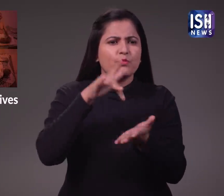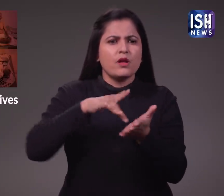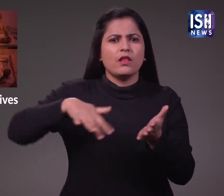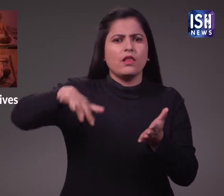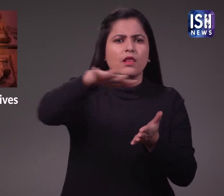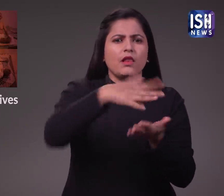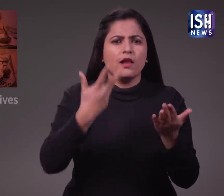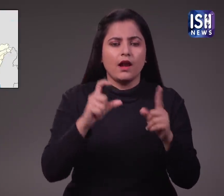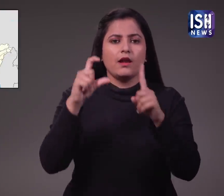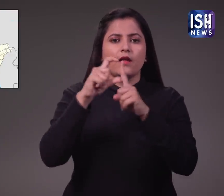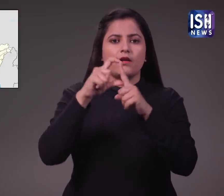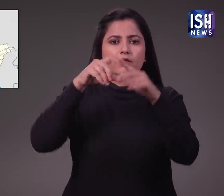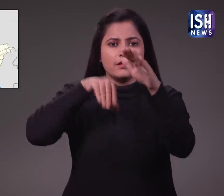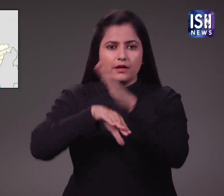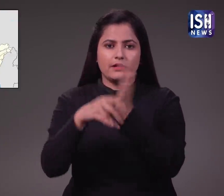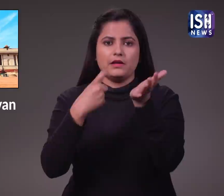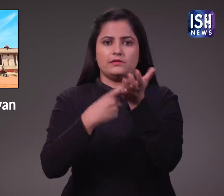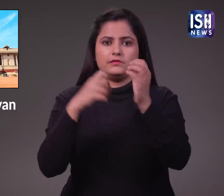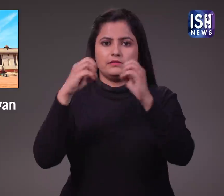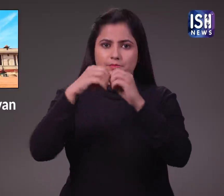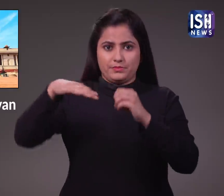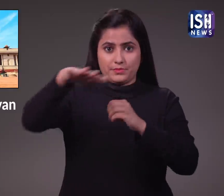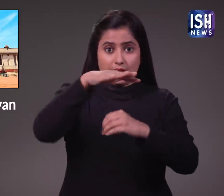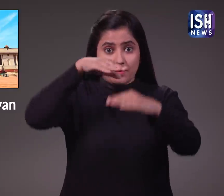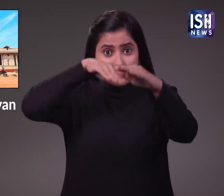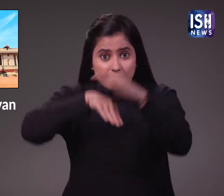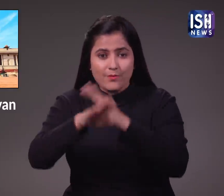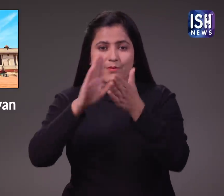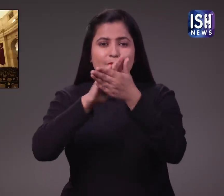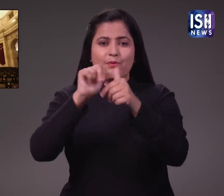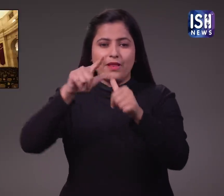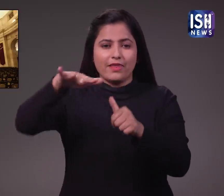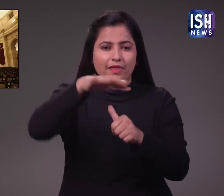पुरसकार लेने के लिए वह दिल्ली में राष्ट्रपती भवन के दरबार हॉल पहुचे